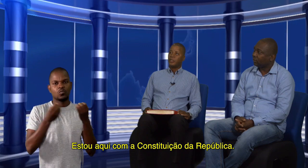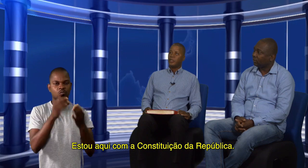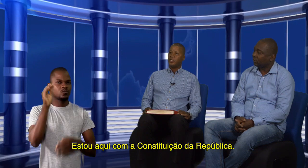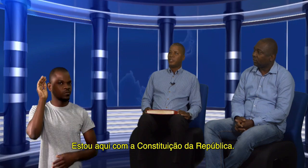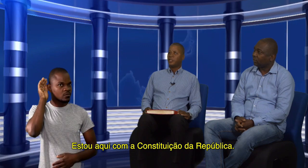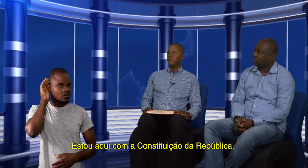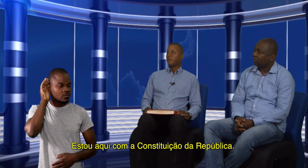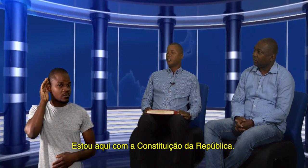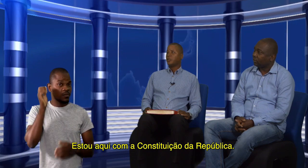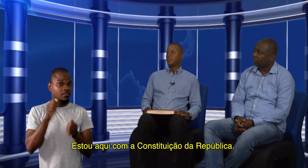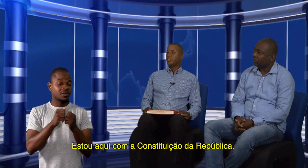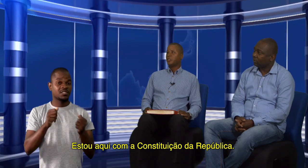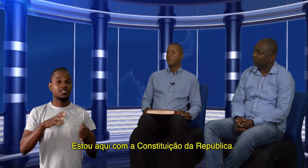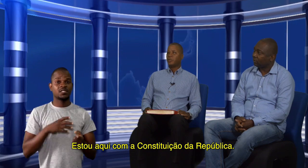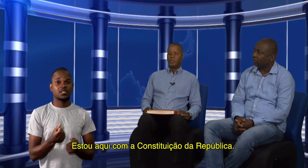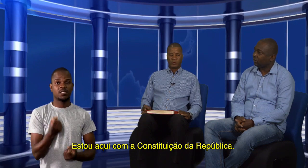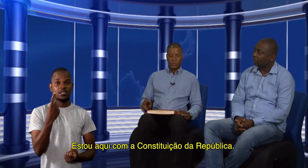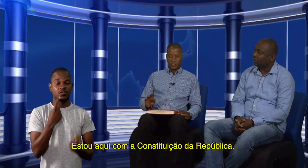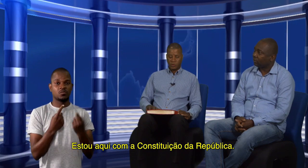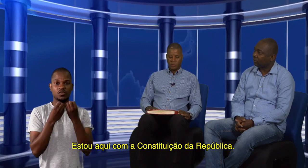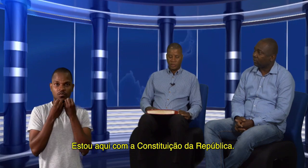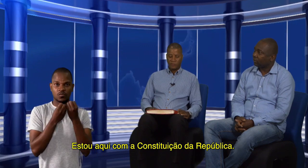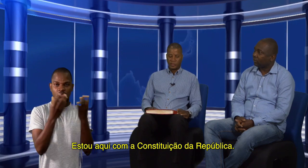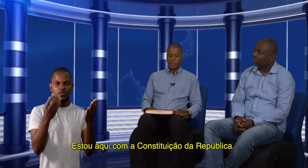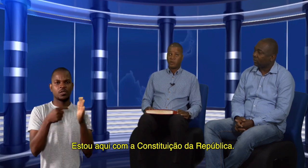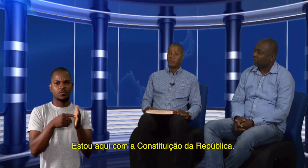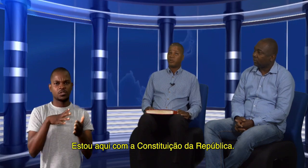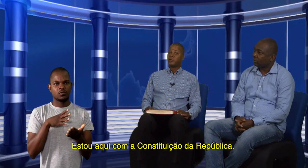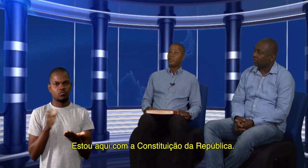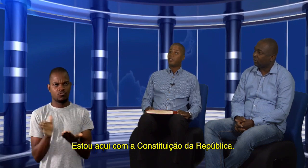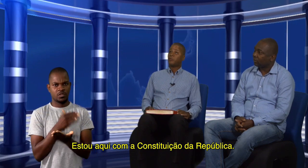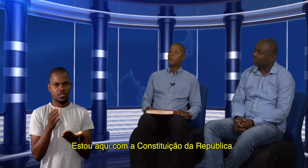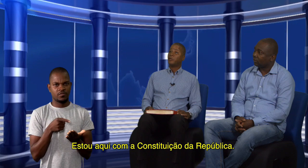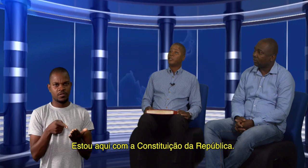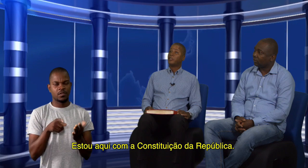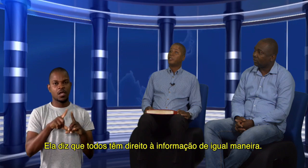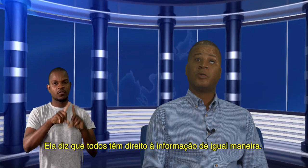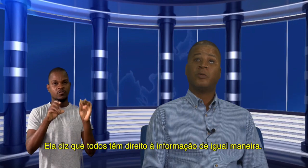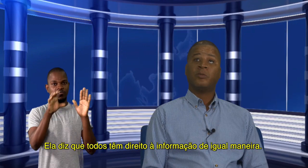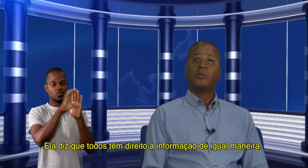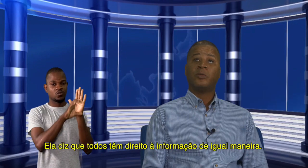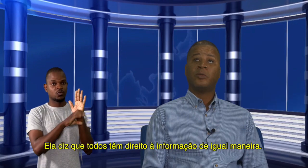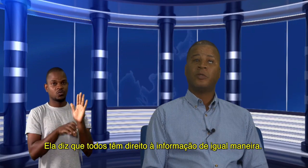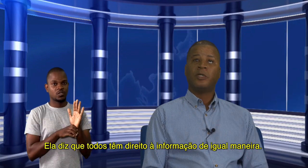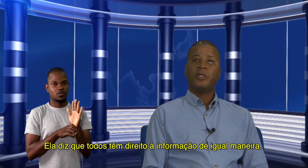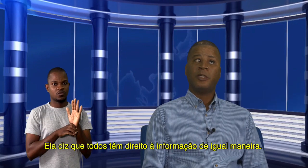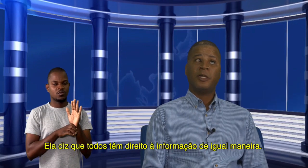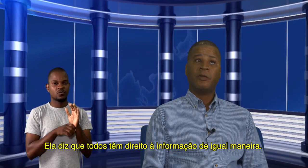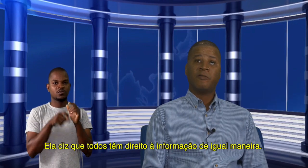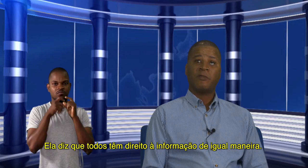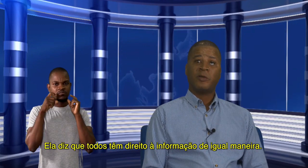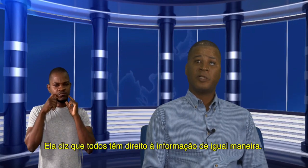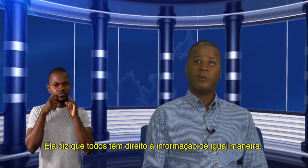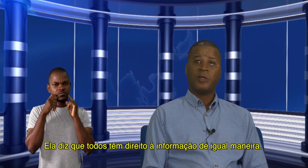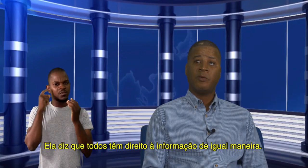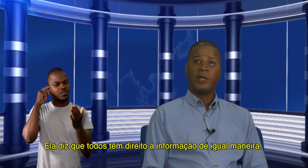existem informações. Eu estou aqui com um livro que se chama Constituição da República que diz que todo mundo tem direito à informação de igual